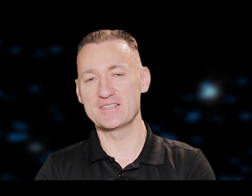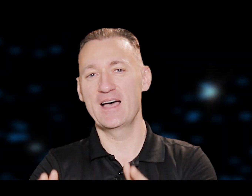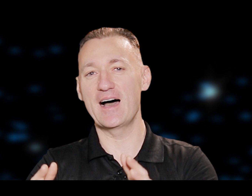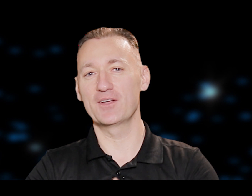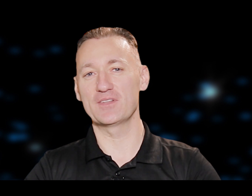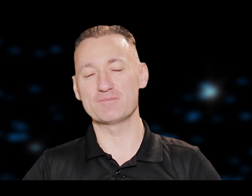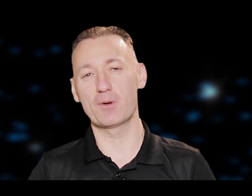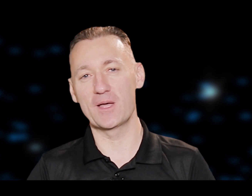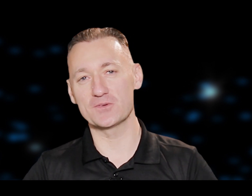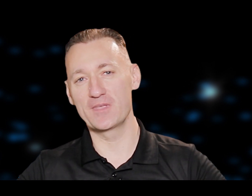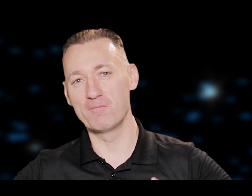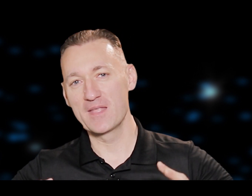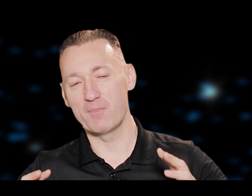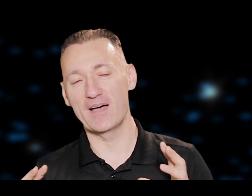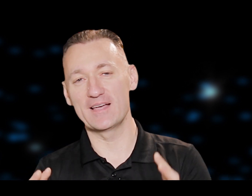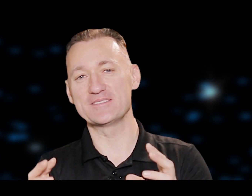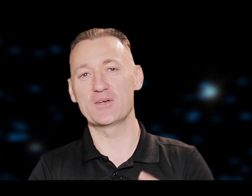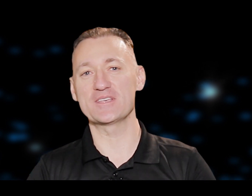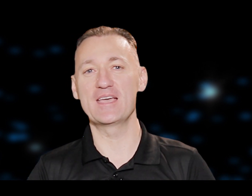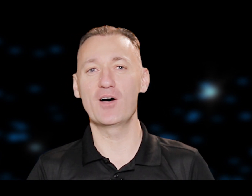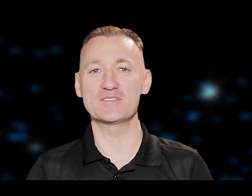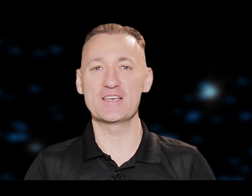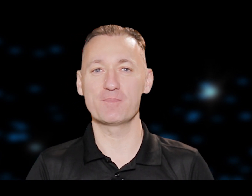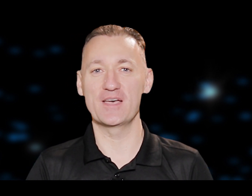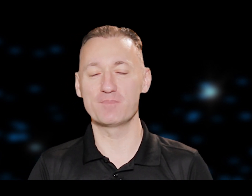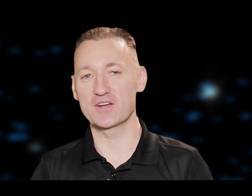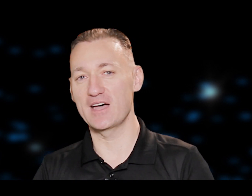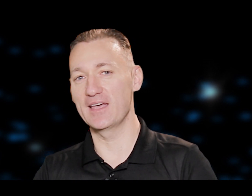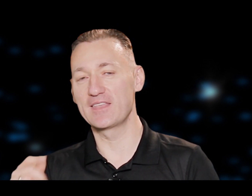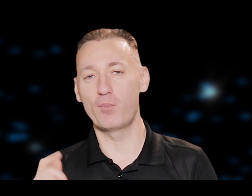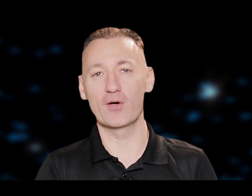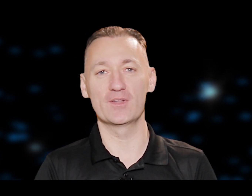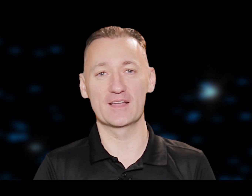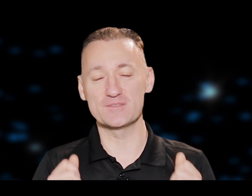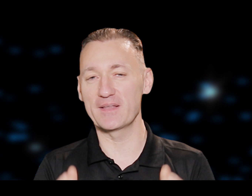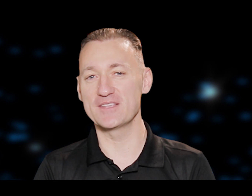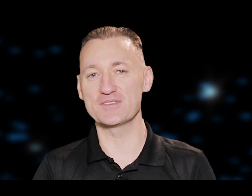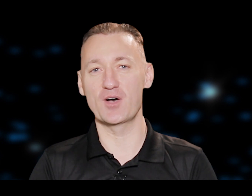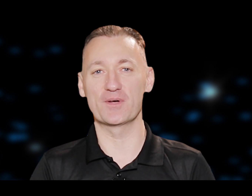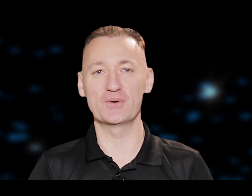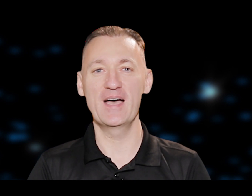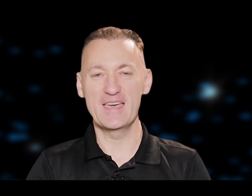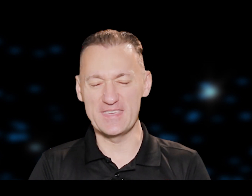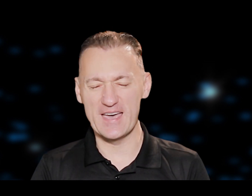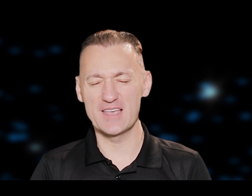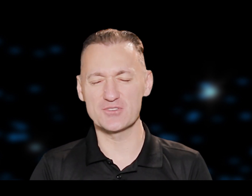ārā no tās problēmas un viņam parādās Dievs jaunas iespējas priekš tā, lai tevi pagodinātu. Es pateicos tevi par to, Jēzus